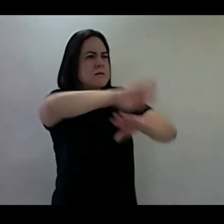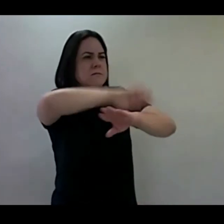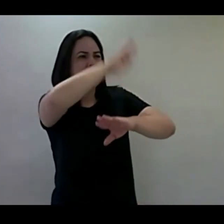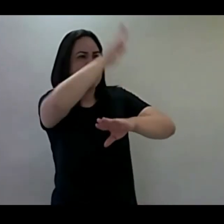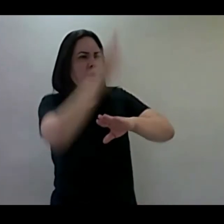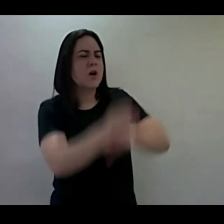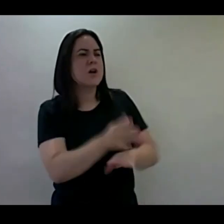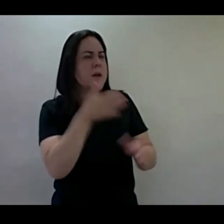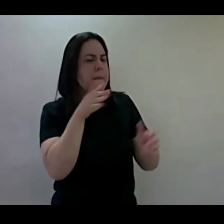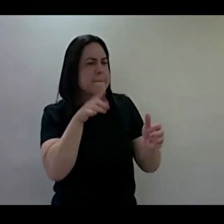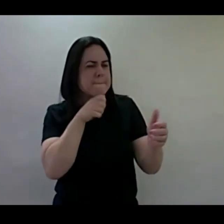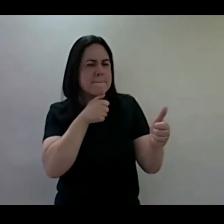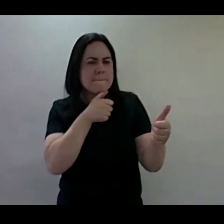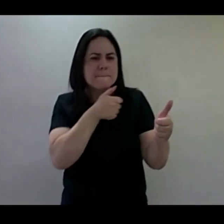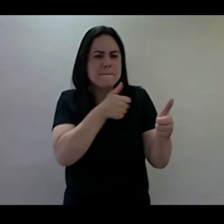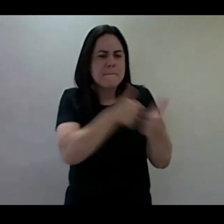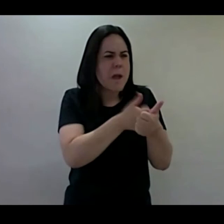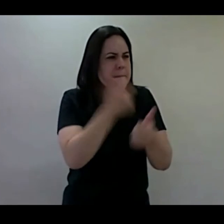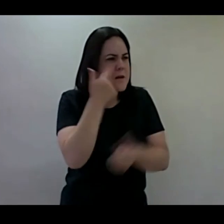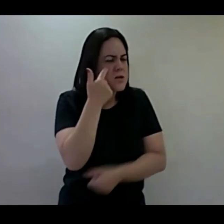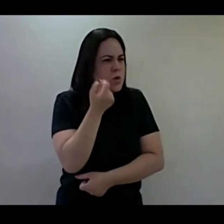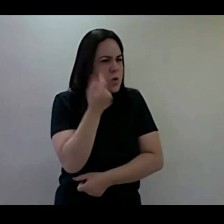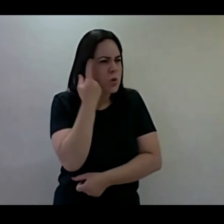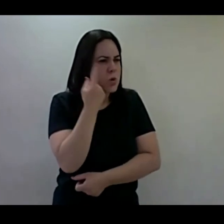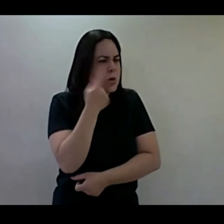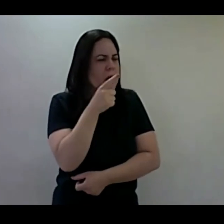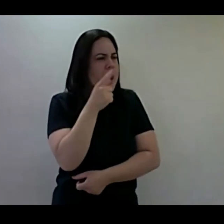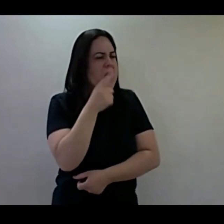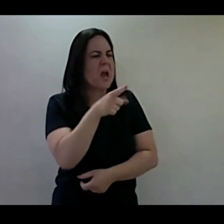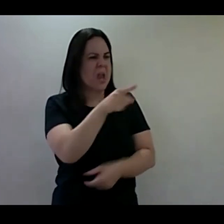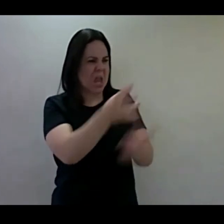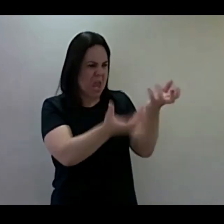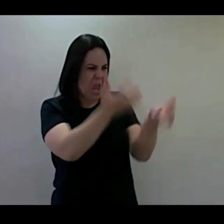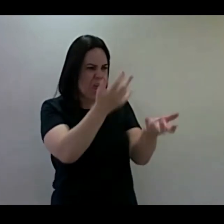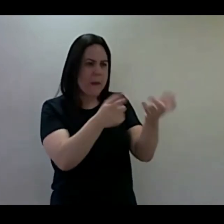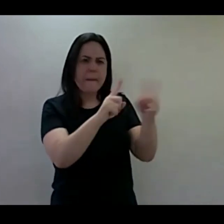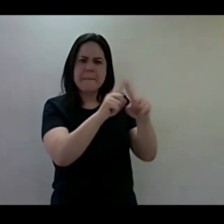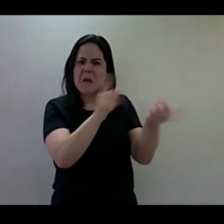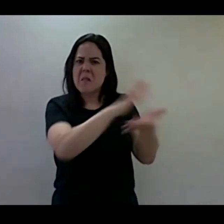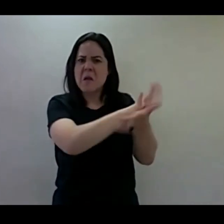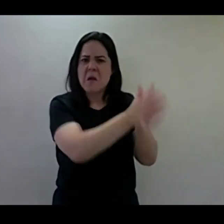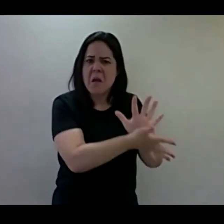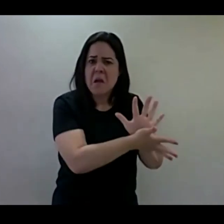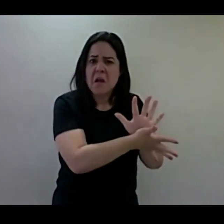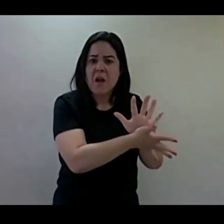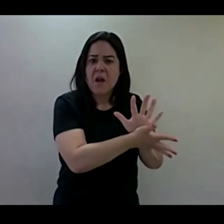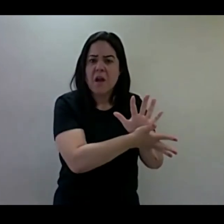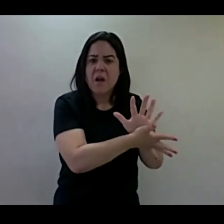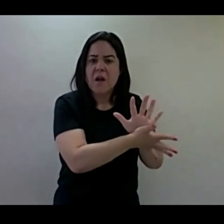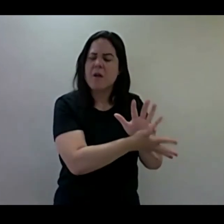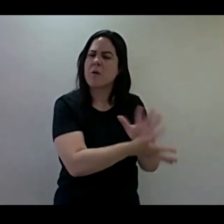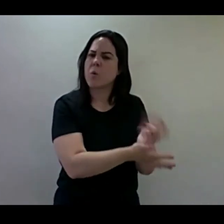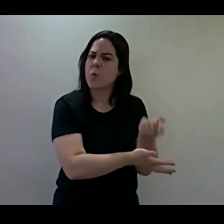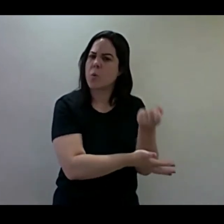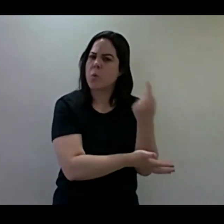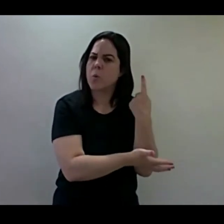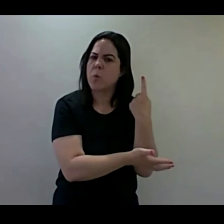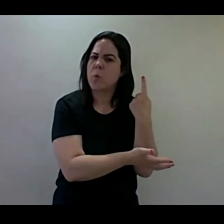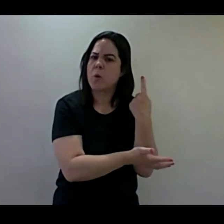diz, nossa, a planta queima, mas não se consome. Que coisa incrível. Deus chamando a atenção de